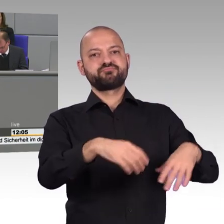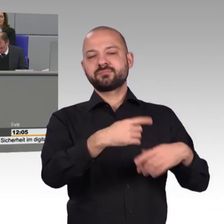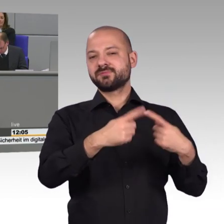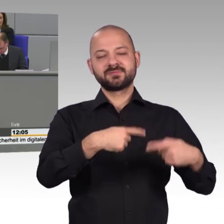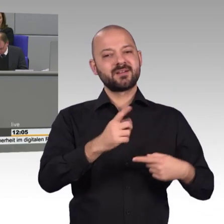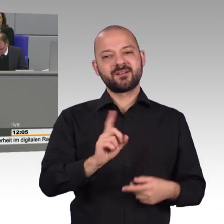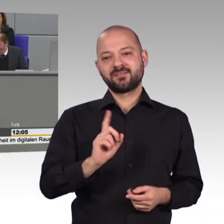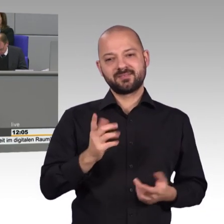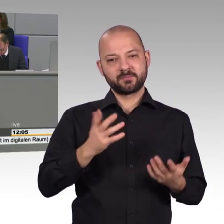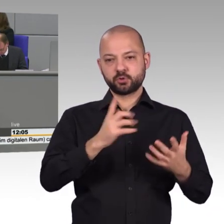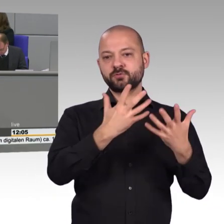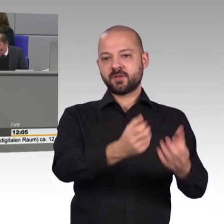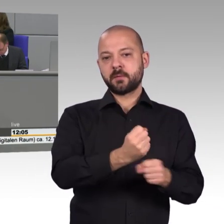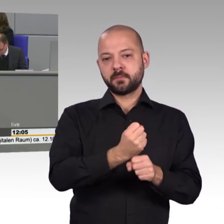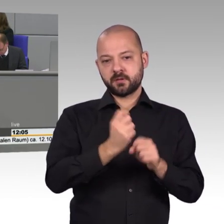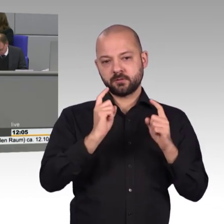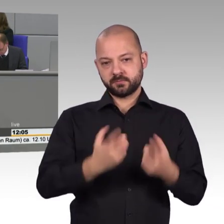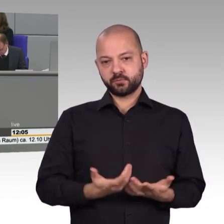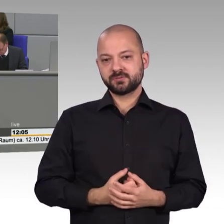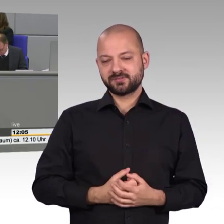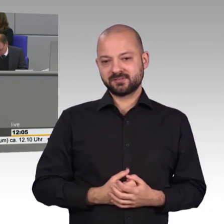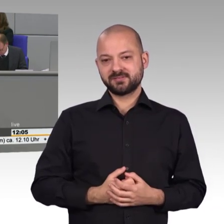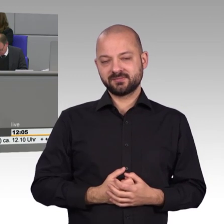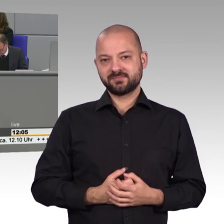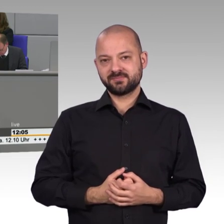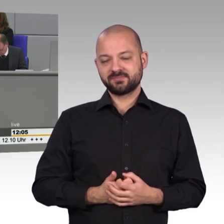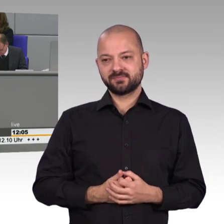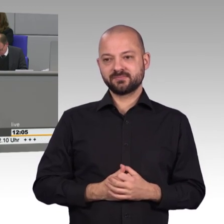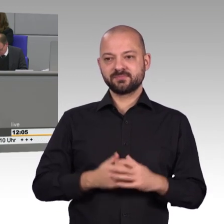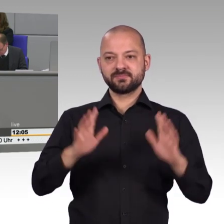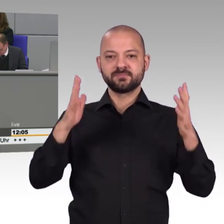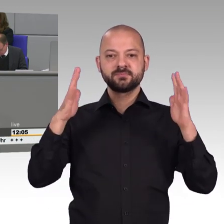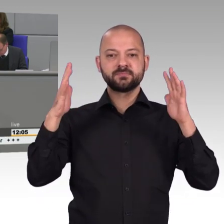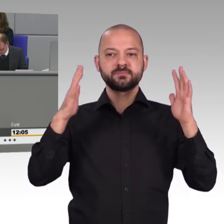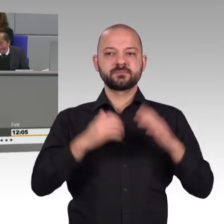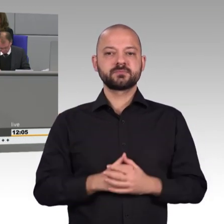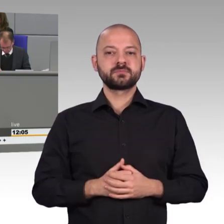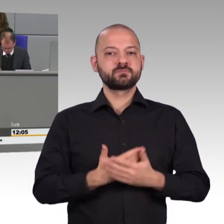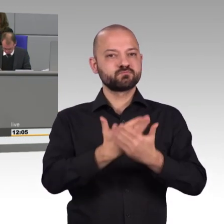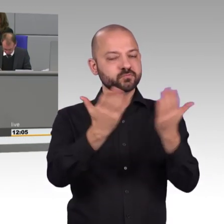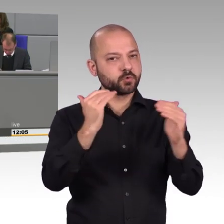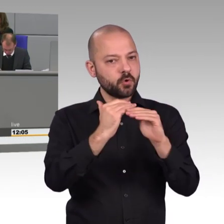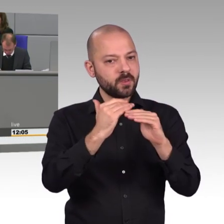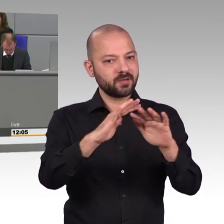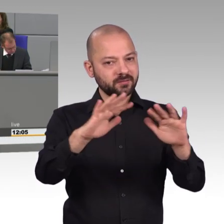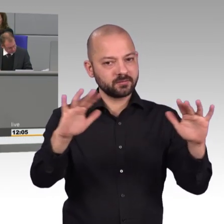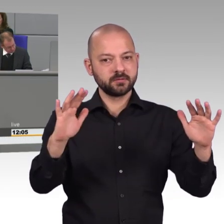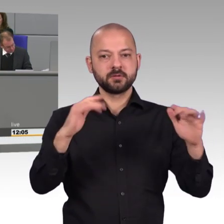werfen. Ich denke da auch an unsere Kryptobranche. Die Bedeutung dieser Verschlüsselungsunternehmen ist schon